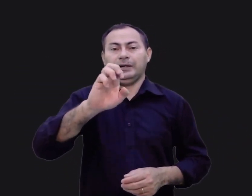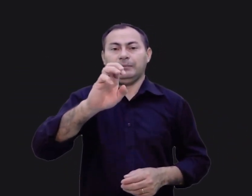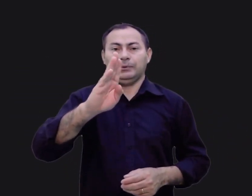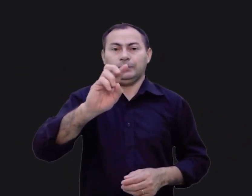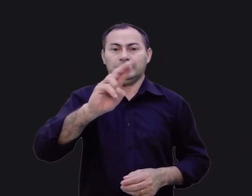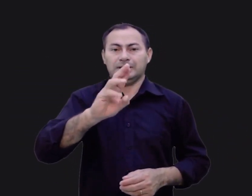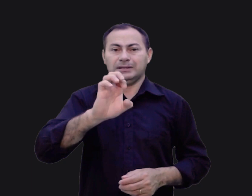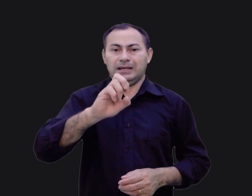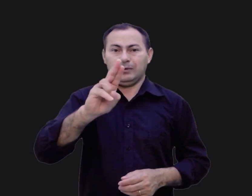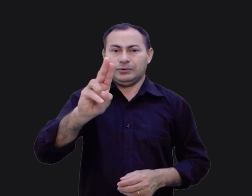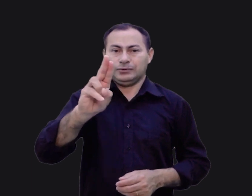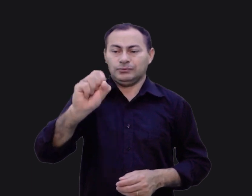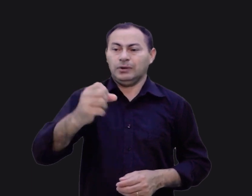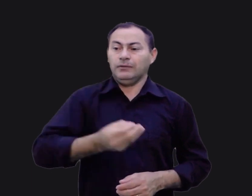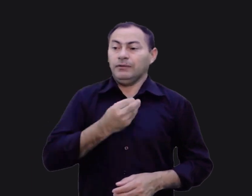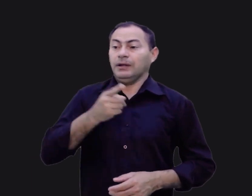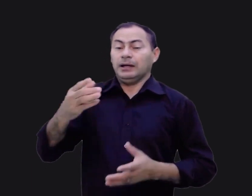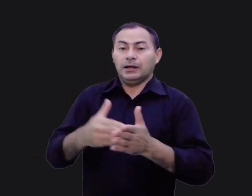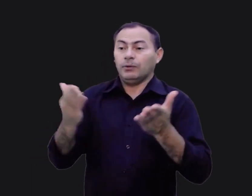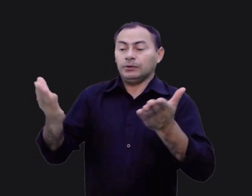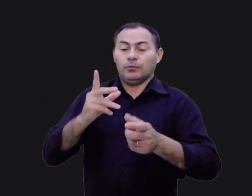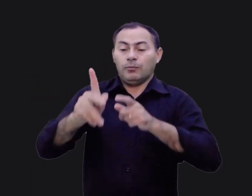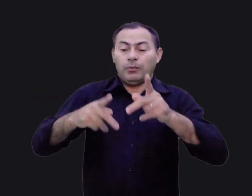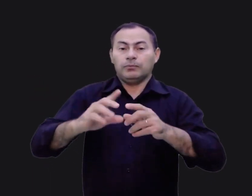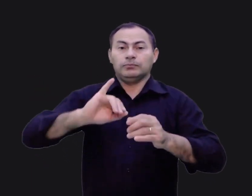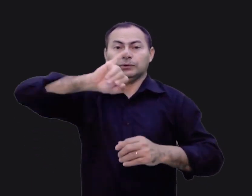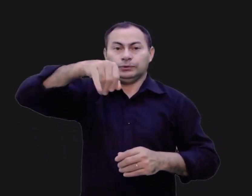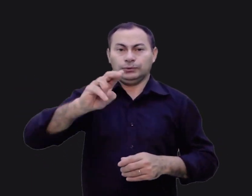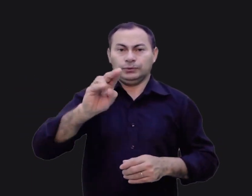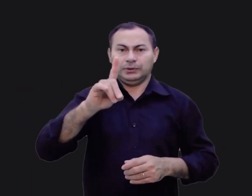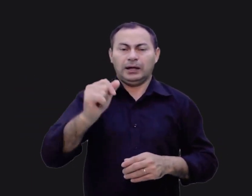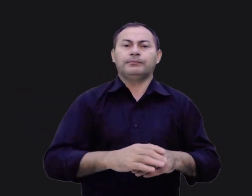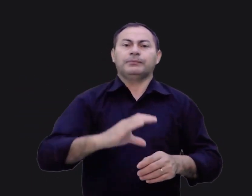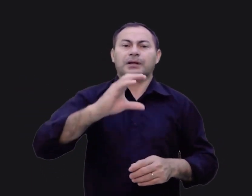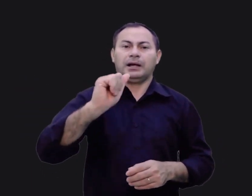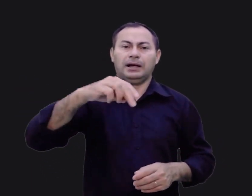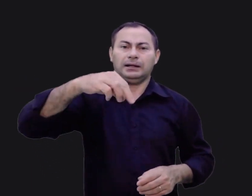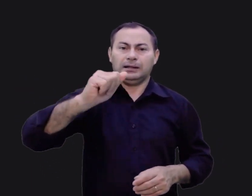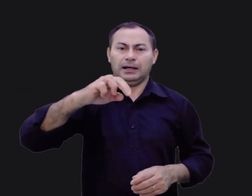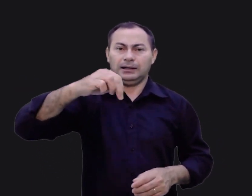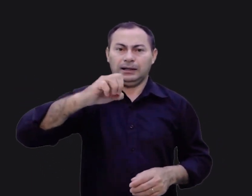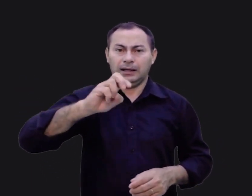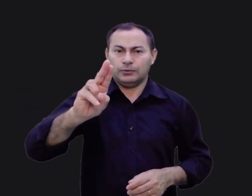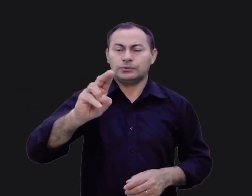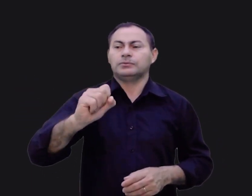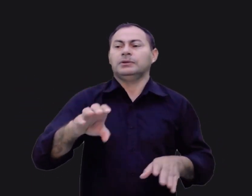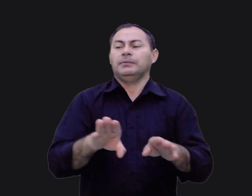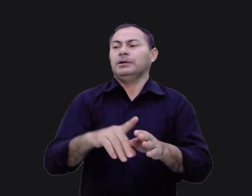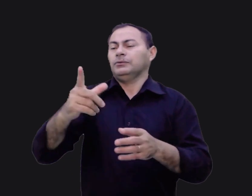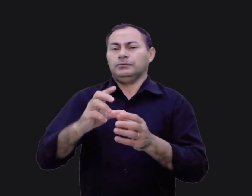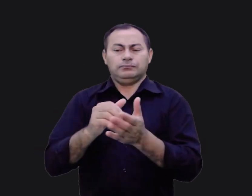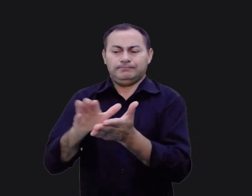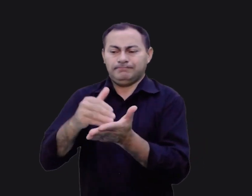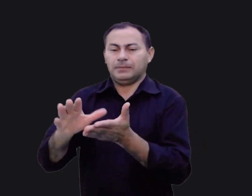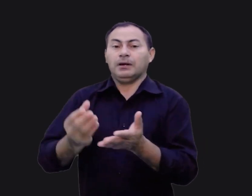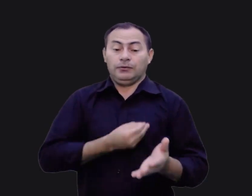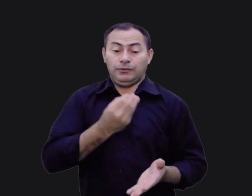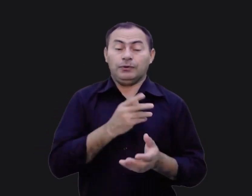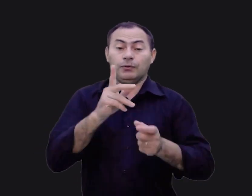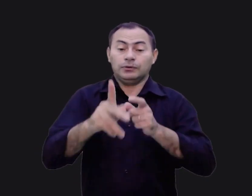Até hoje os jebuseus vivem ali com o povo de Judá. Os cananeus de Jezer não foram expulsos e até hoje vivem no meio